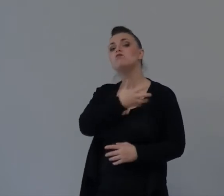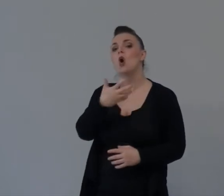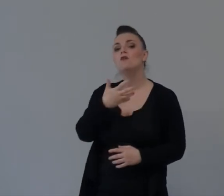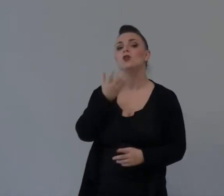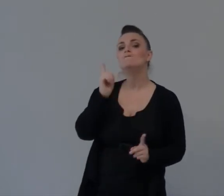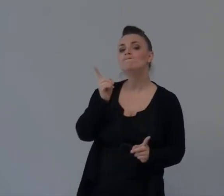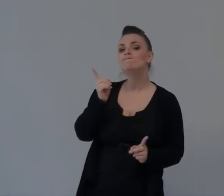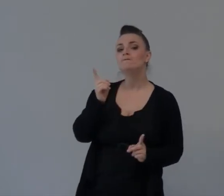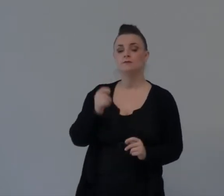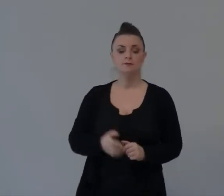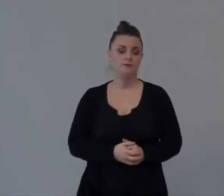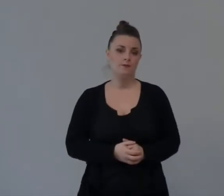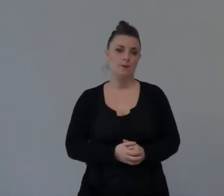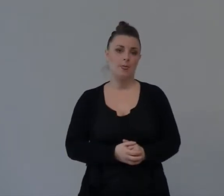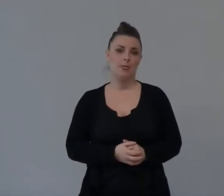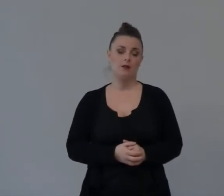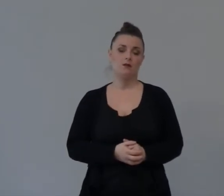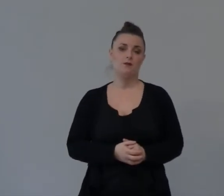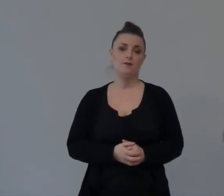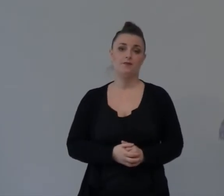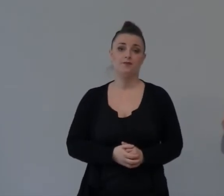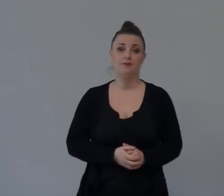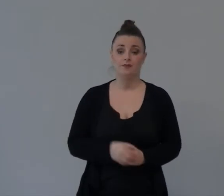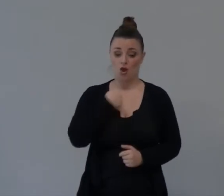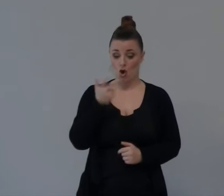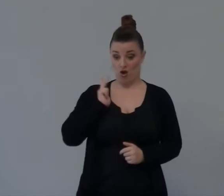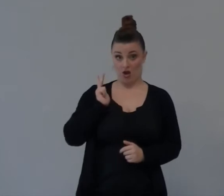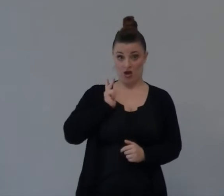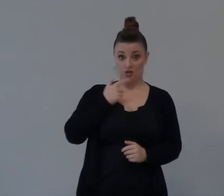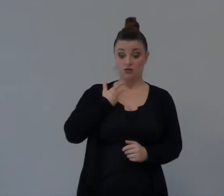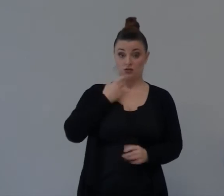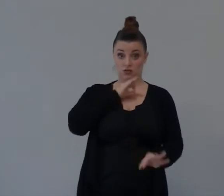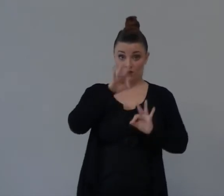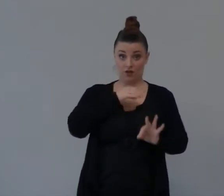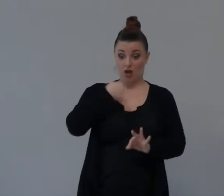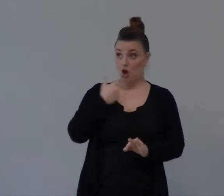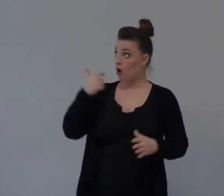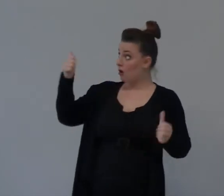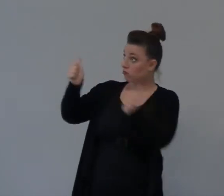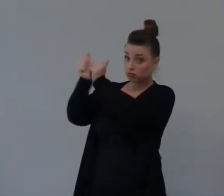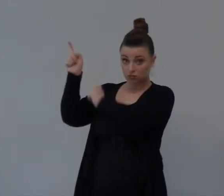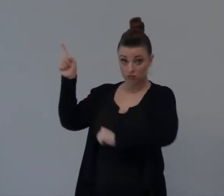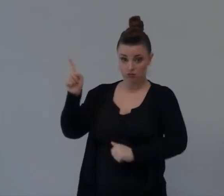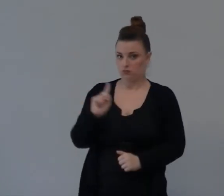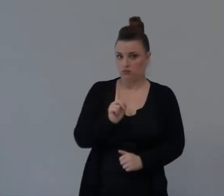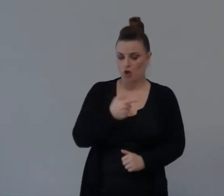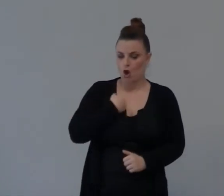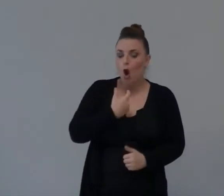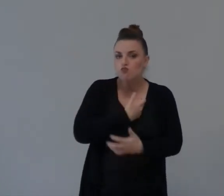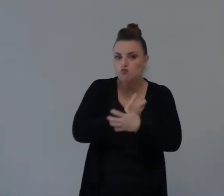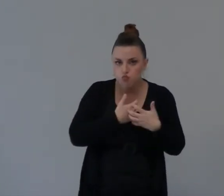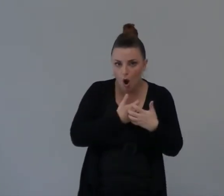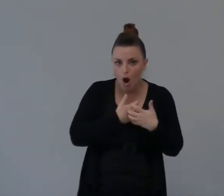Dall'altro Canto Essere Lì Non Significa Necessariamente Essere Vicini A Dio E